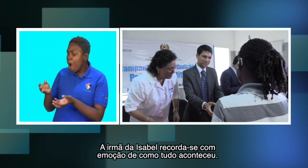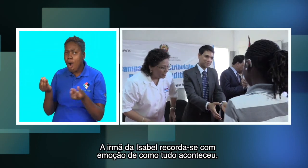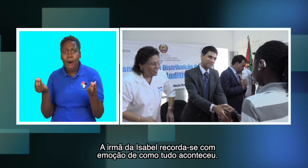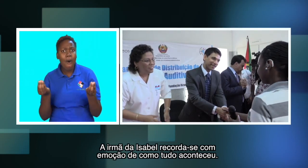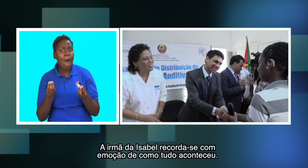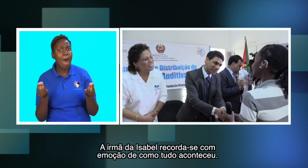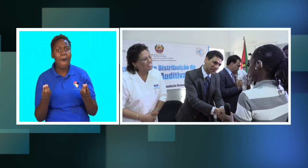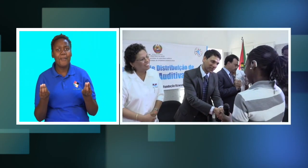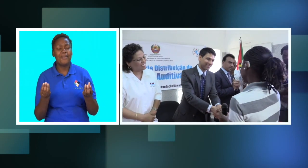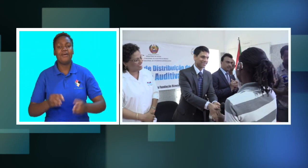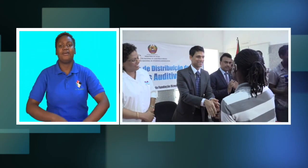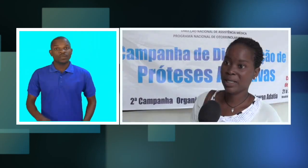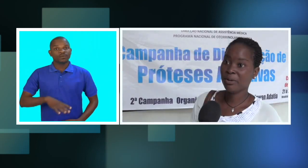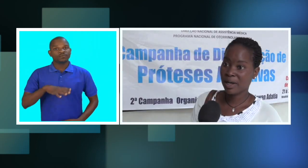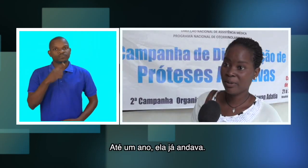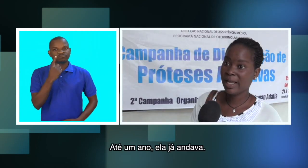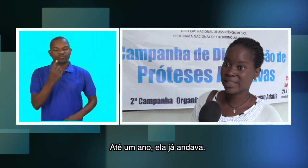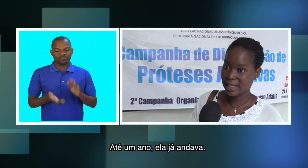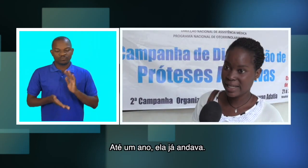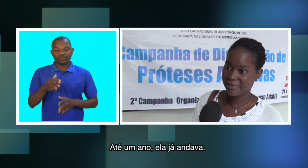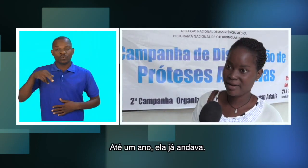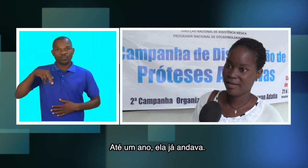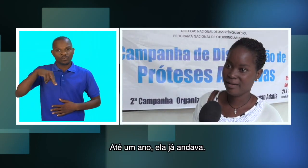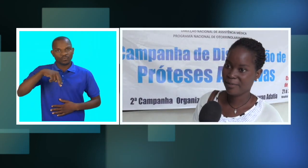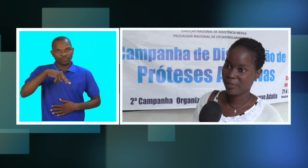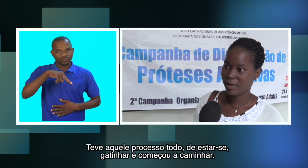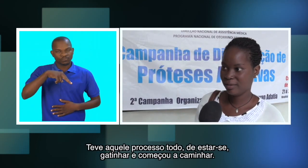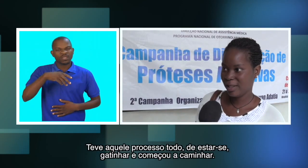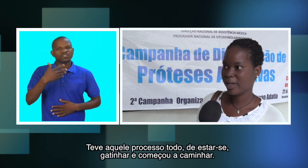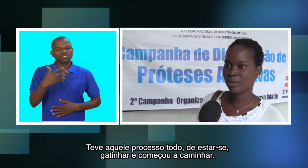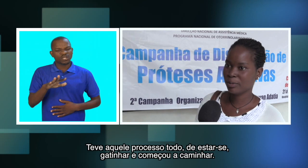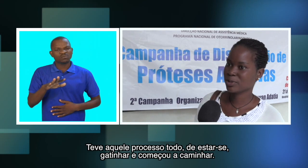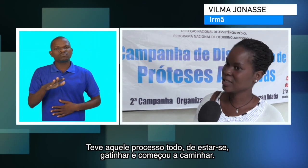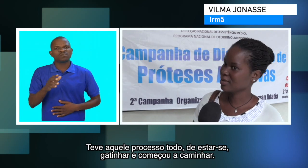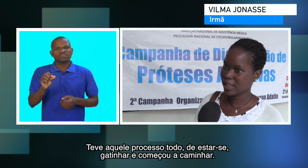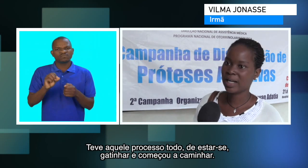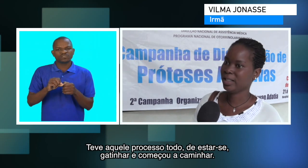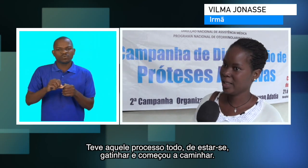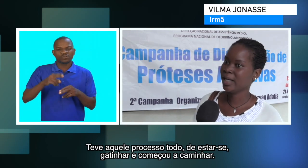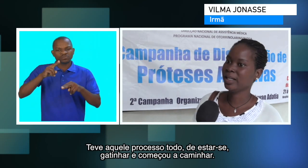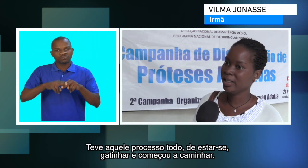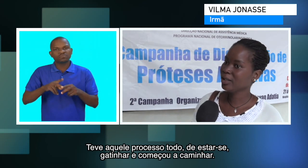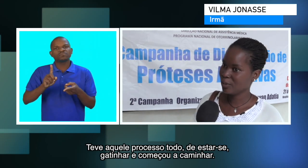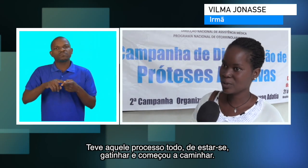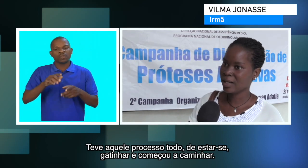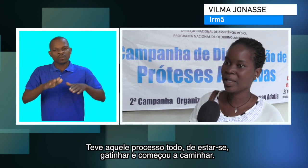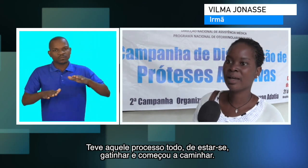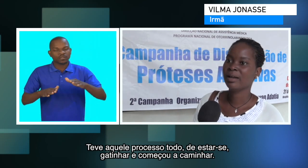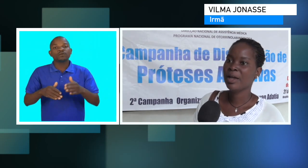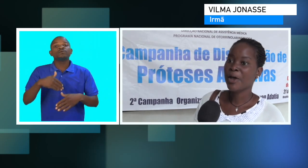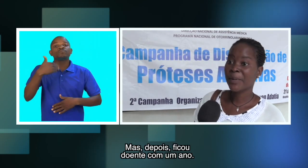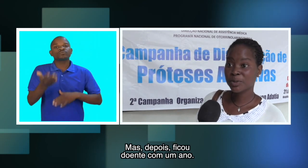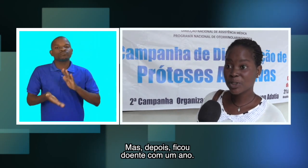emoção como tudo aconteceu. Até um ano ela já andava. Teve aquele todo o processo de sentar, gatenhar e começou a